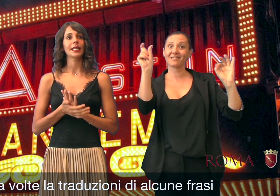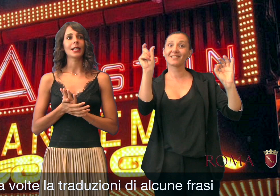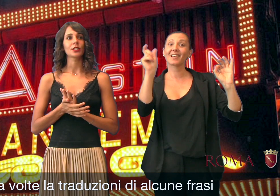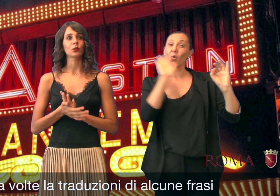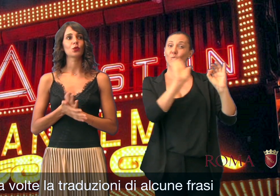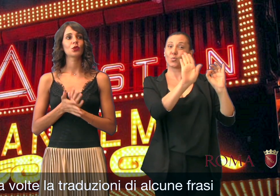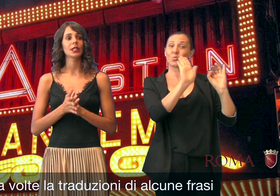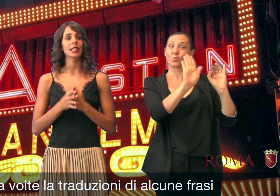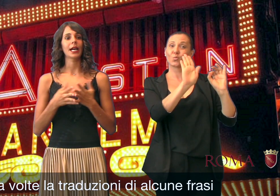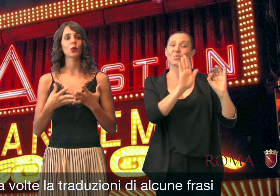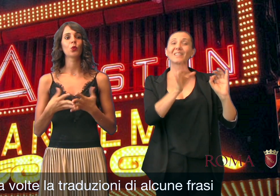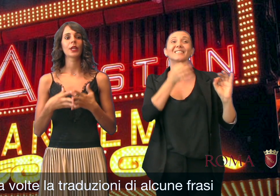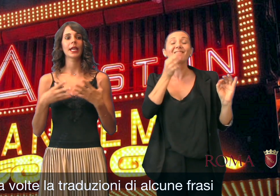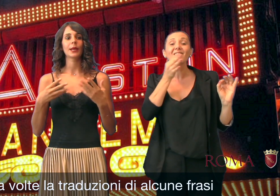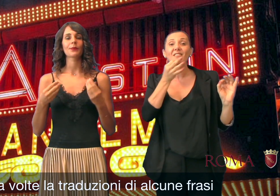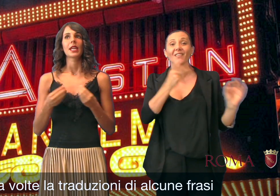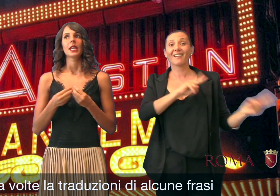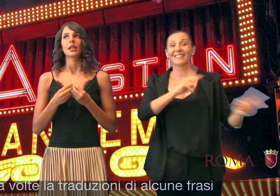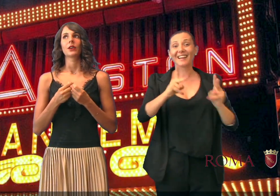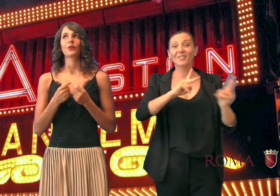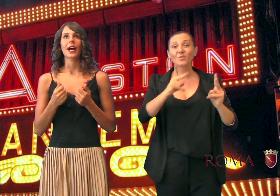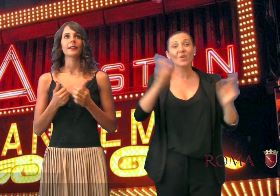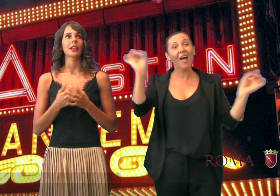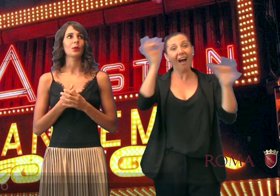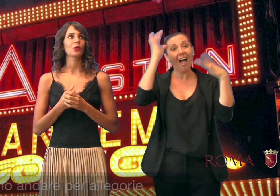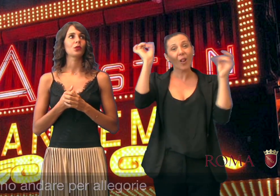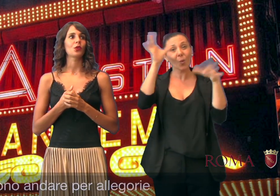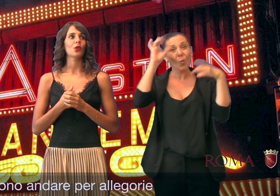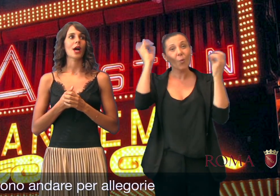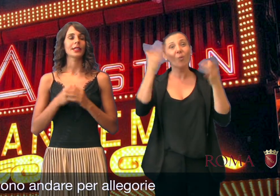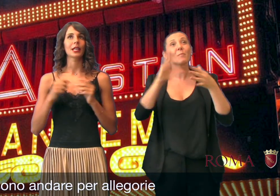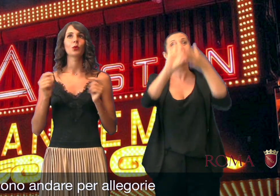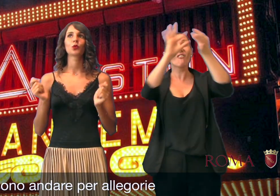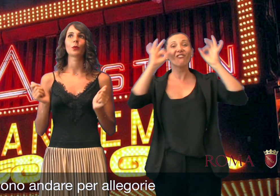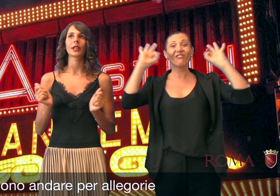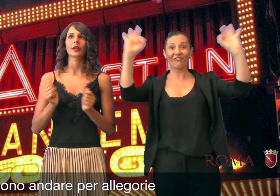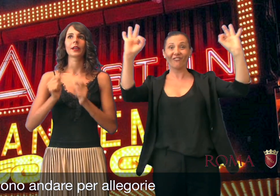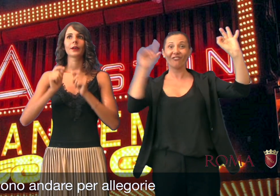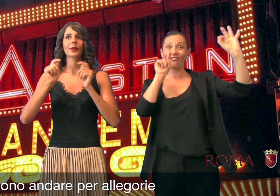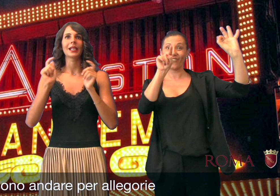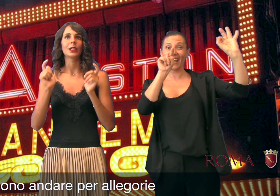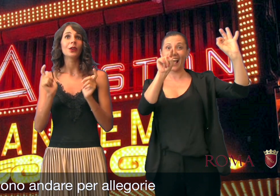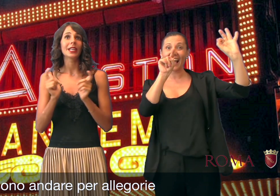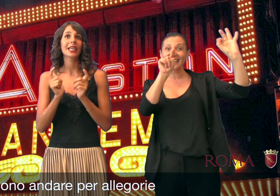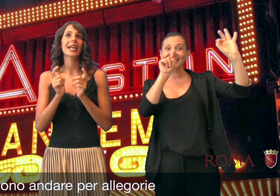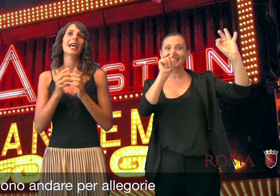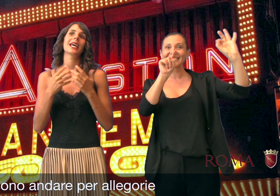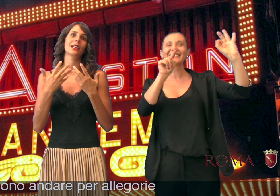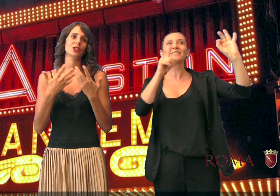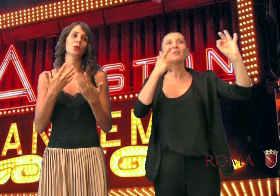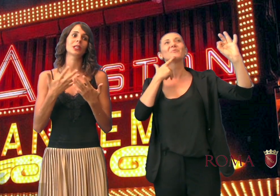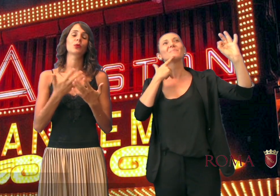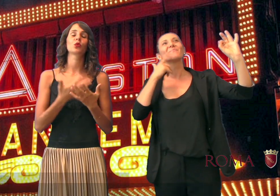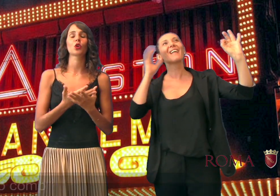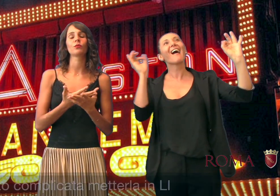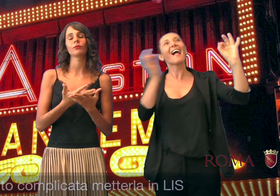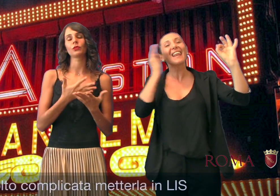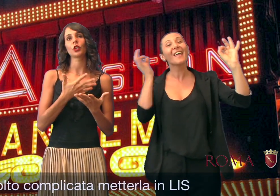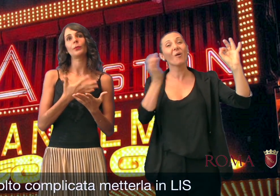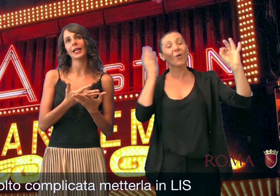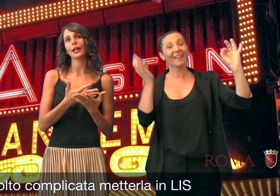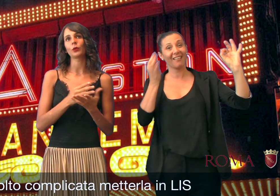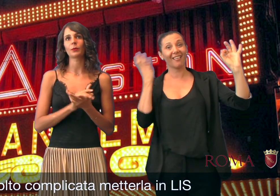delle volte la traduzione di alcune frasi che possono andare molto per allegorie e ci risulta molto